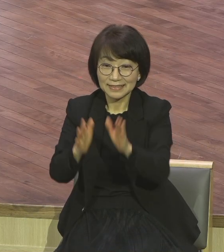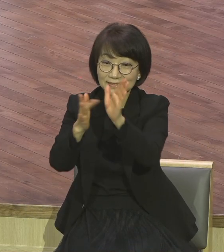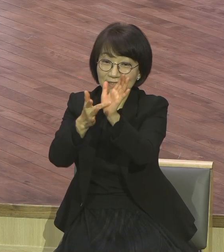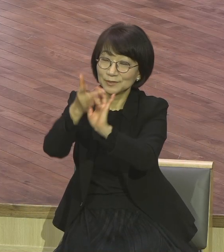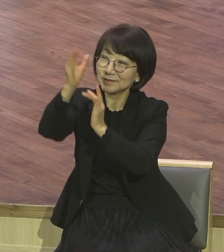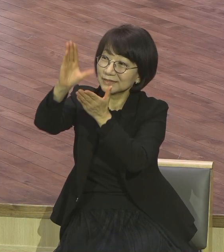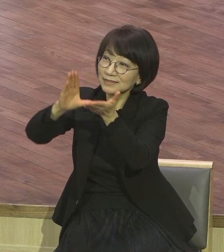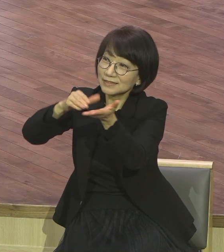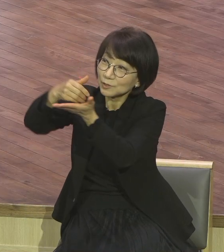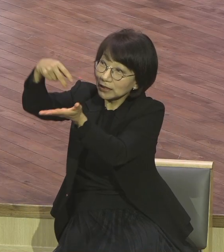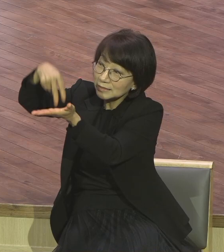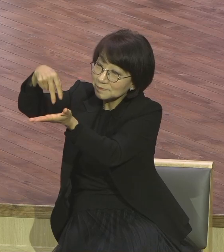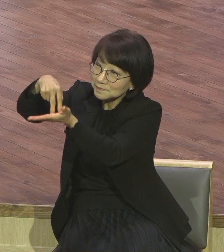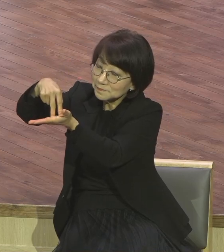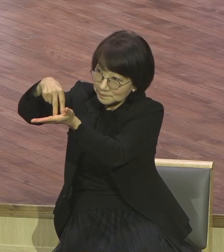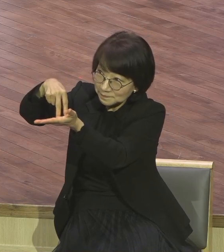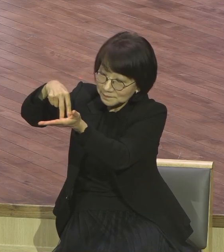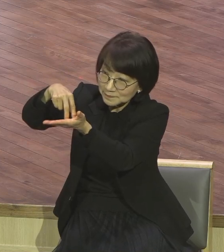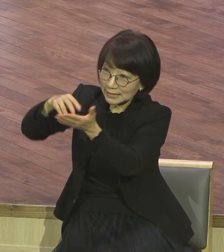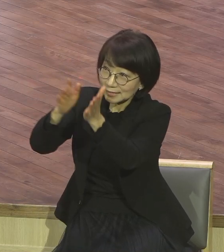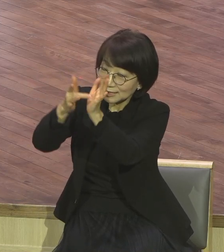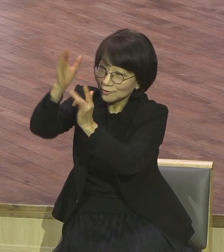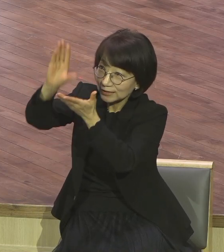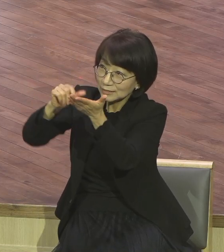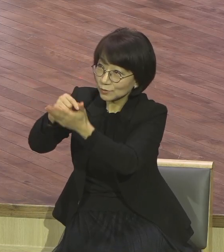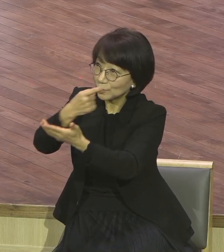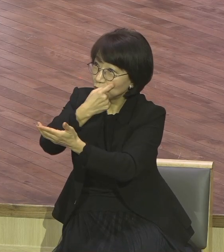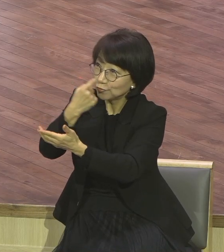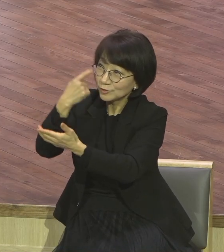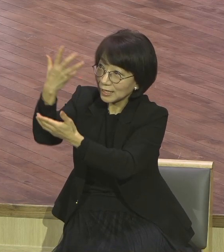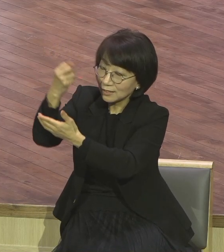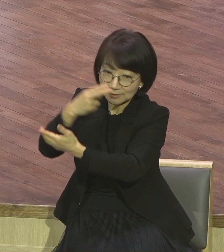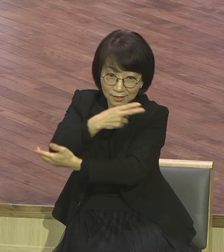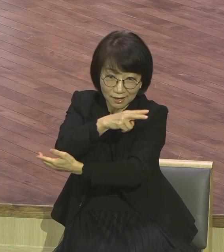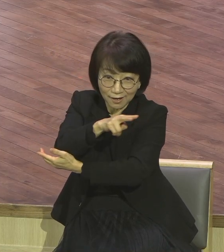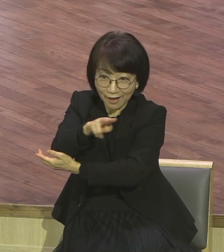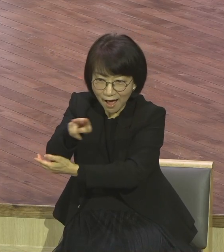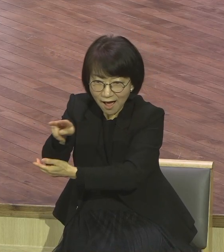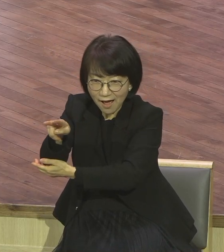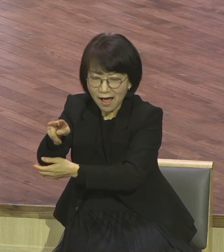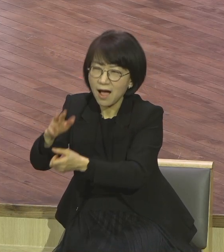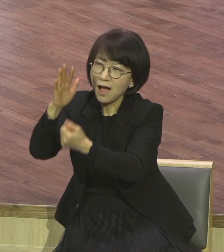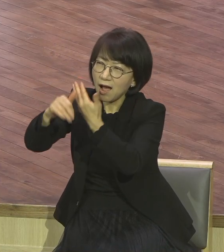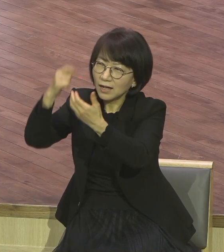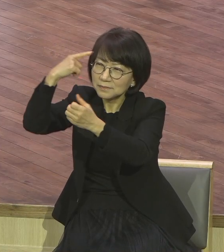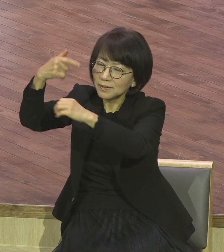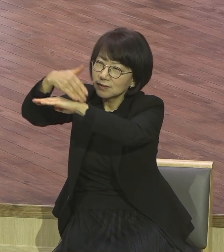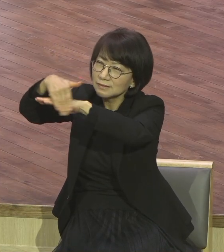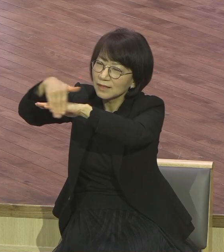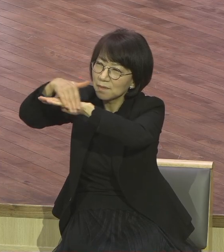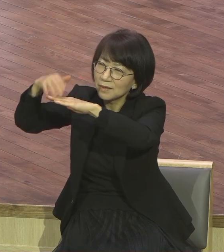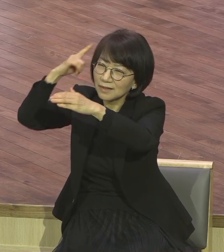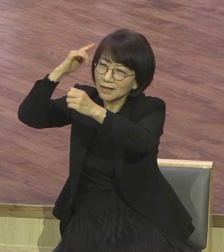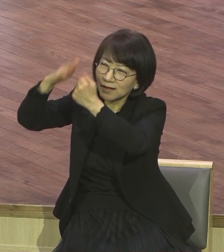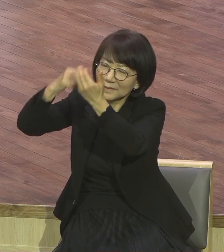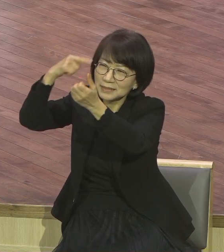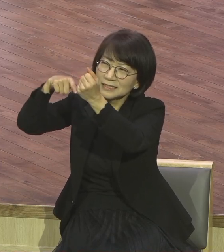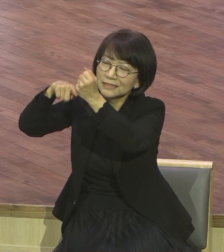예수 그리스도의 시선으로 그 관점에서 하나님의 뜻과 이 교획을 분명히 보지 못하면